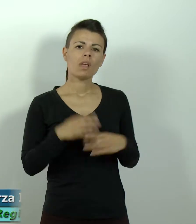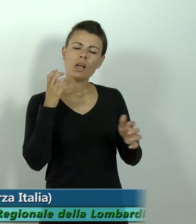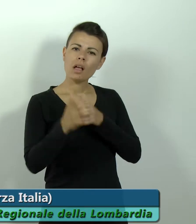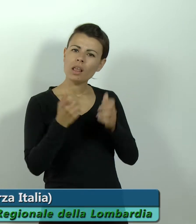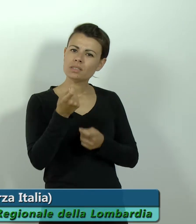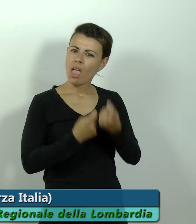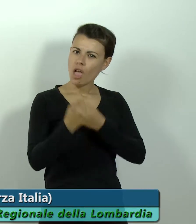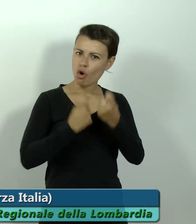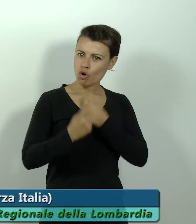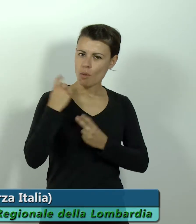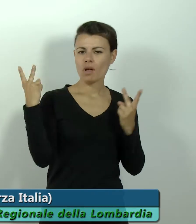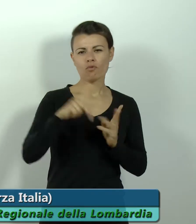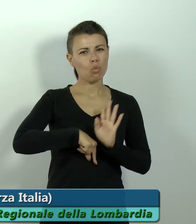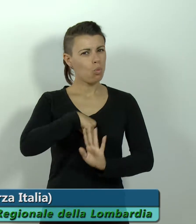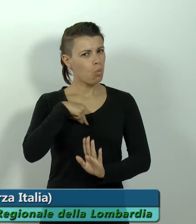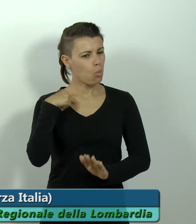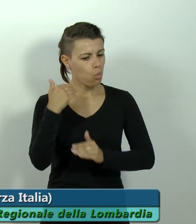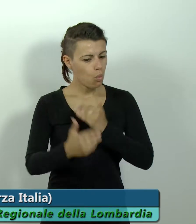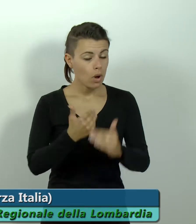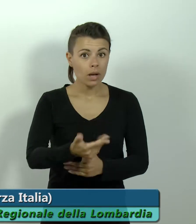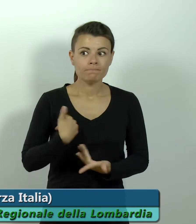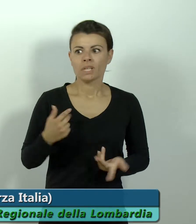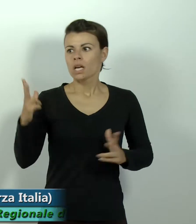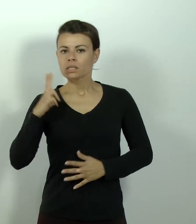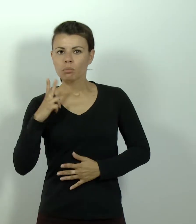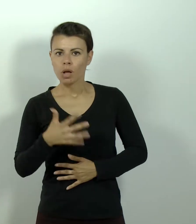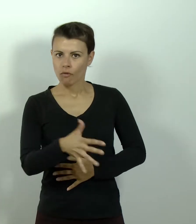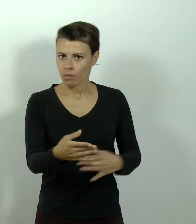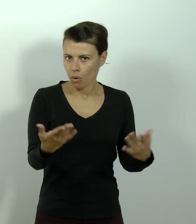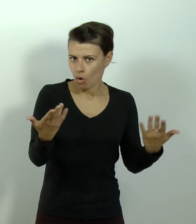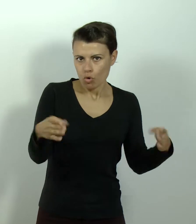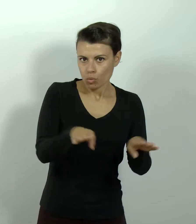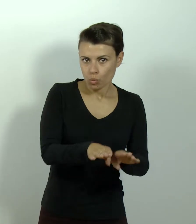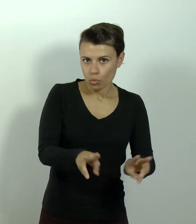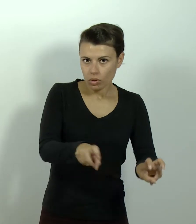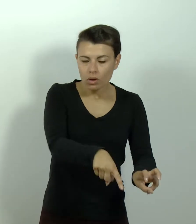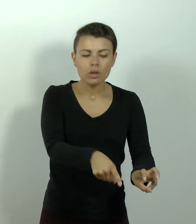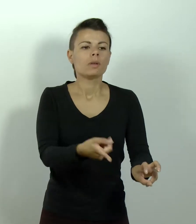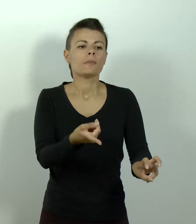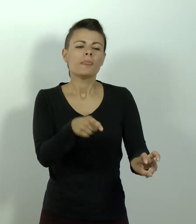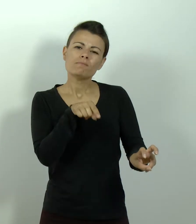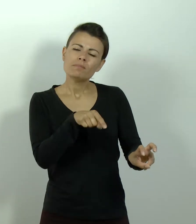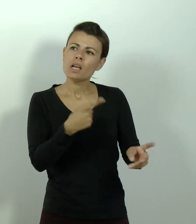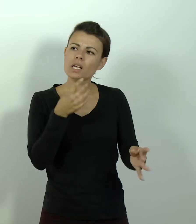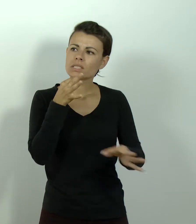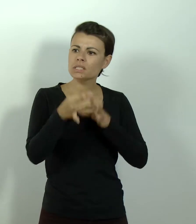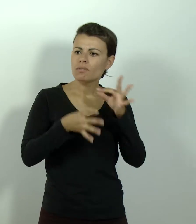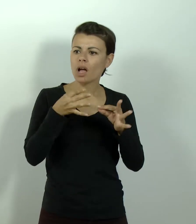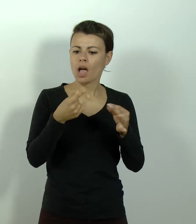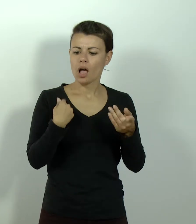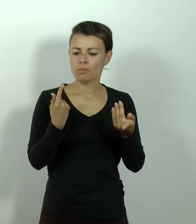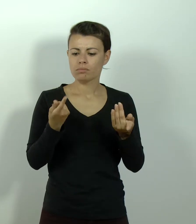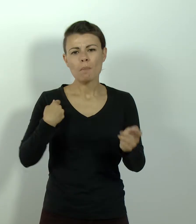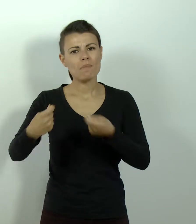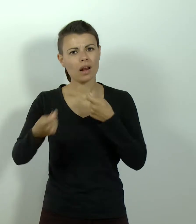economica ormai molto lunga che ovviamente si accinge e mi auguro a terminare ha portato allo sviluppo di un mercato